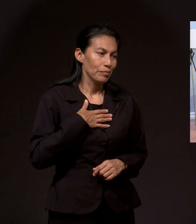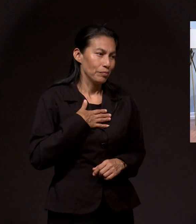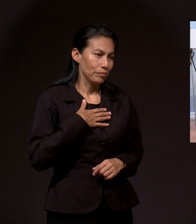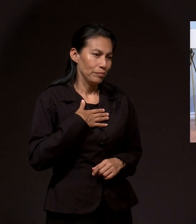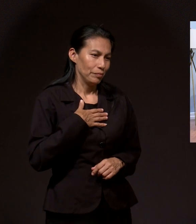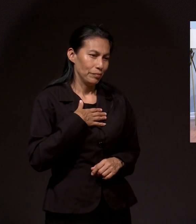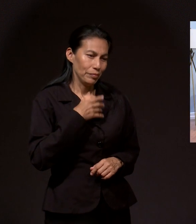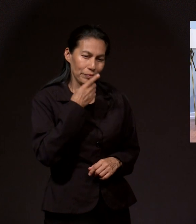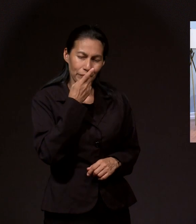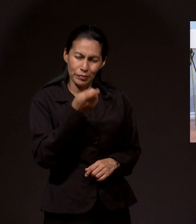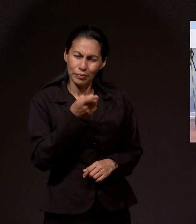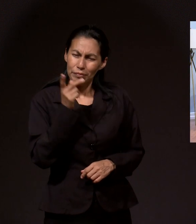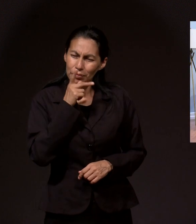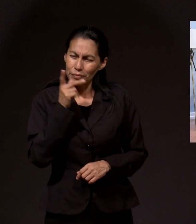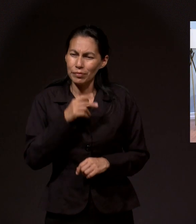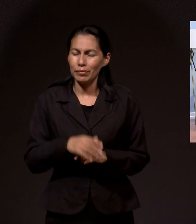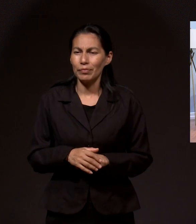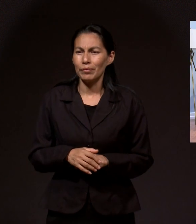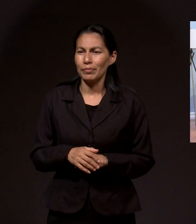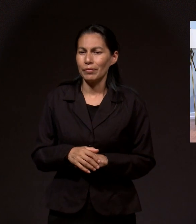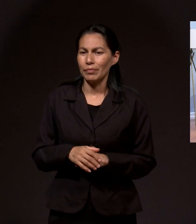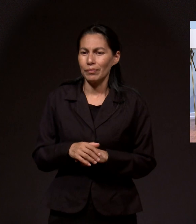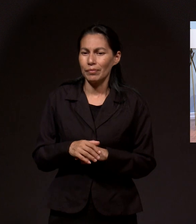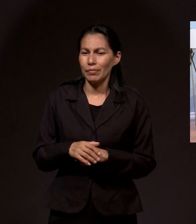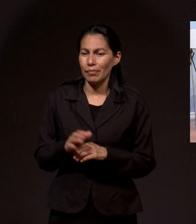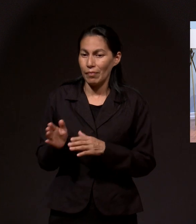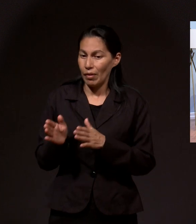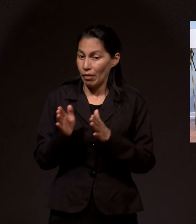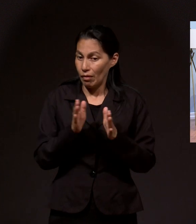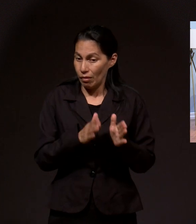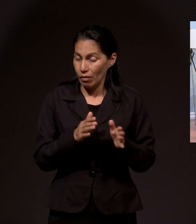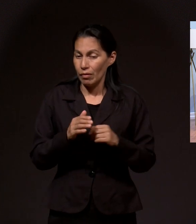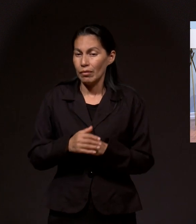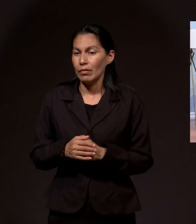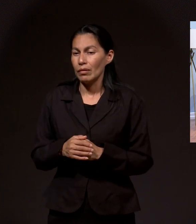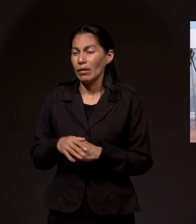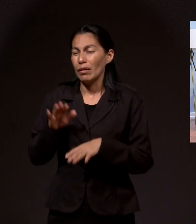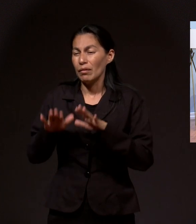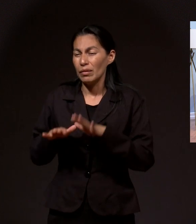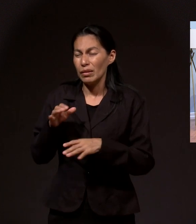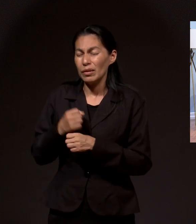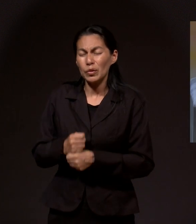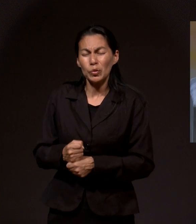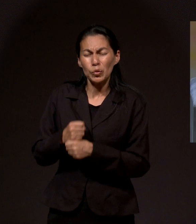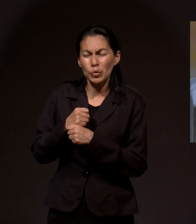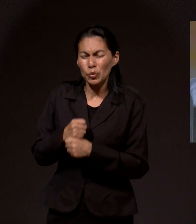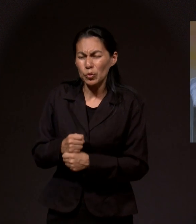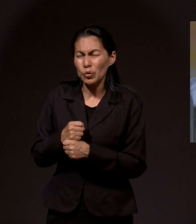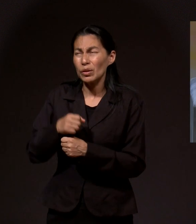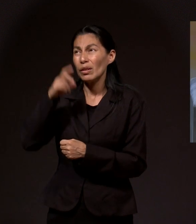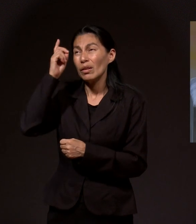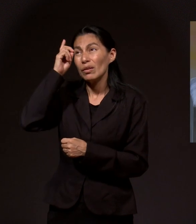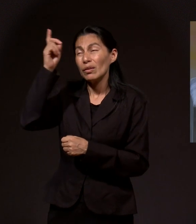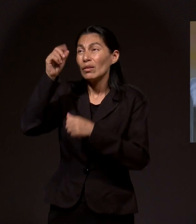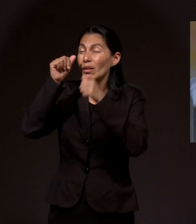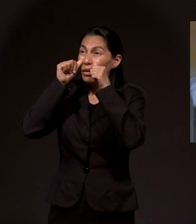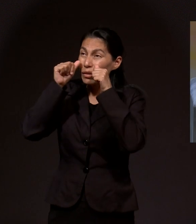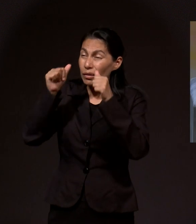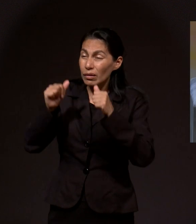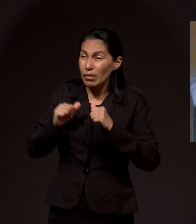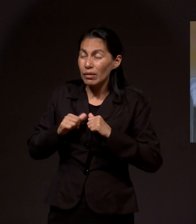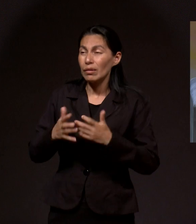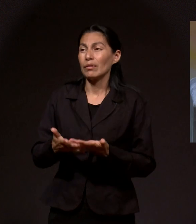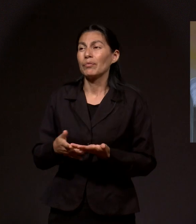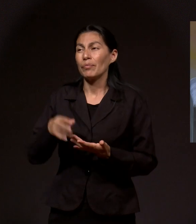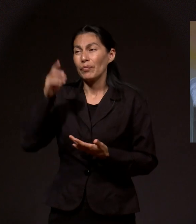Sí, y le iba a comentar, Pastor, también no solamente así a parte o a solas, muchas veces en tiempos de angustia Dios nos